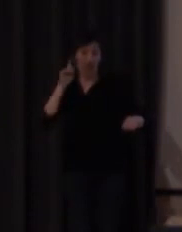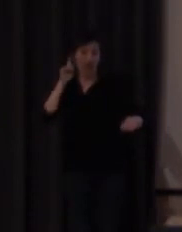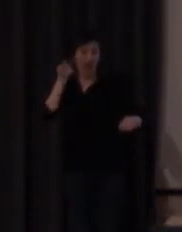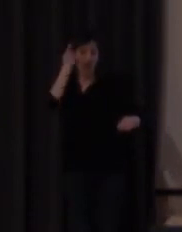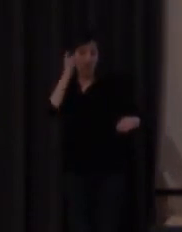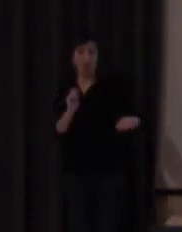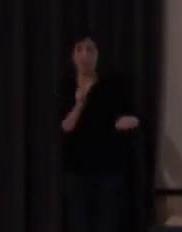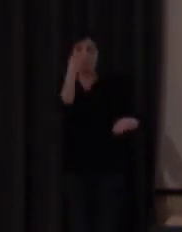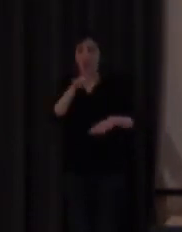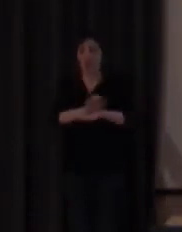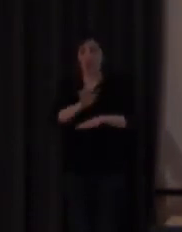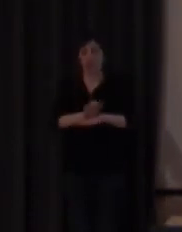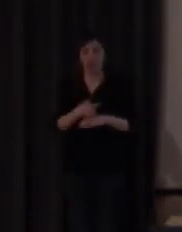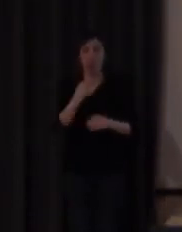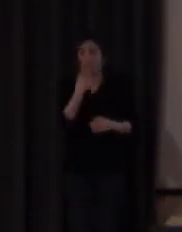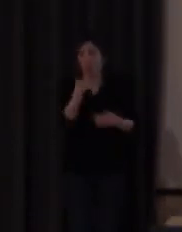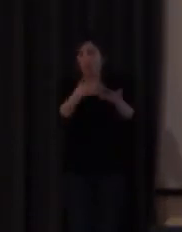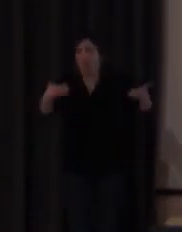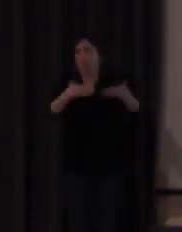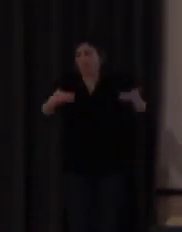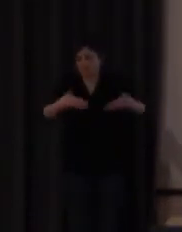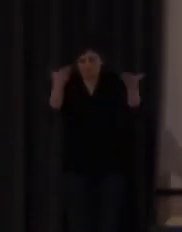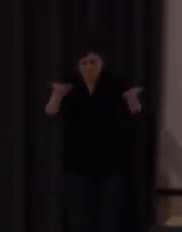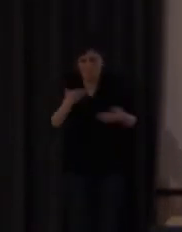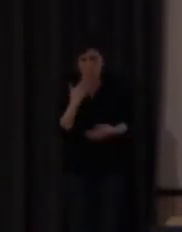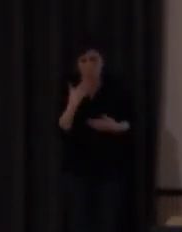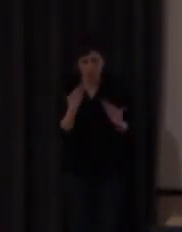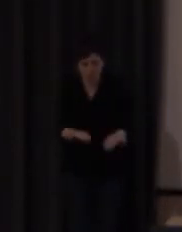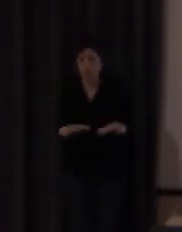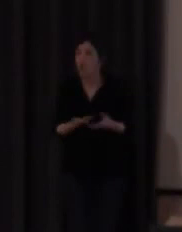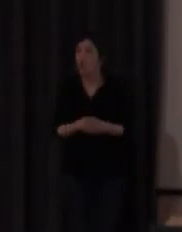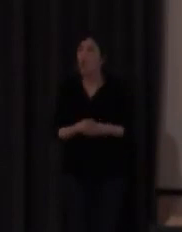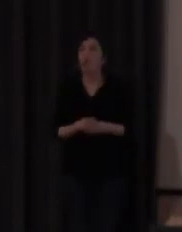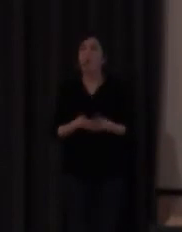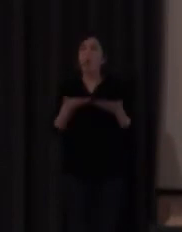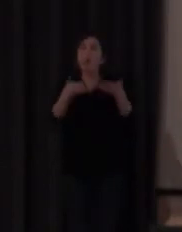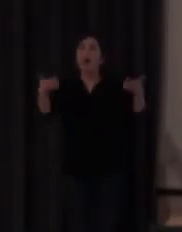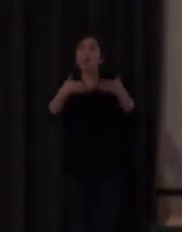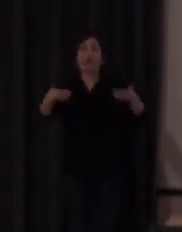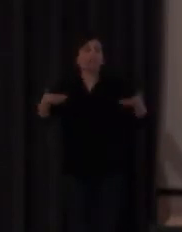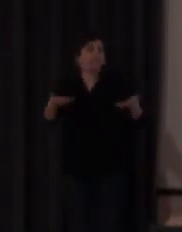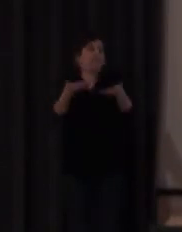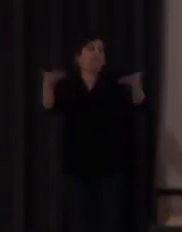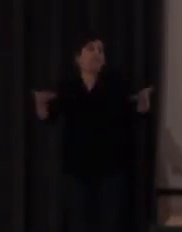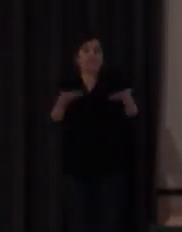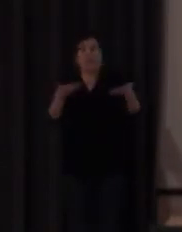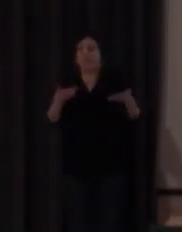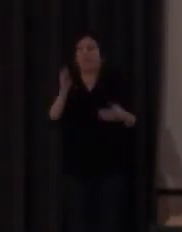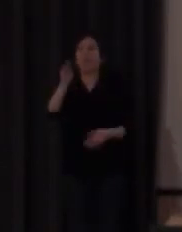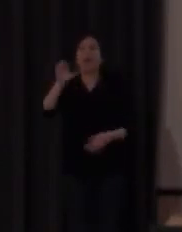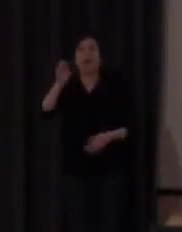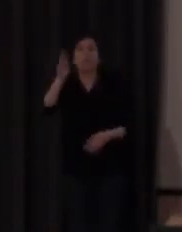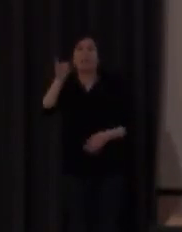una frase una frase que no suele ser pues Pepita tiene